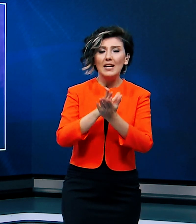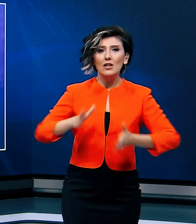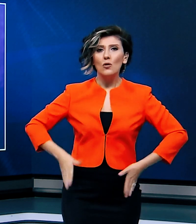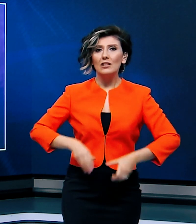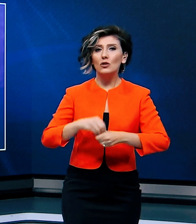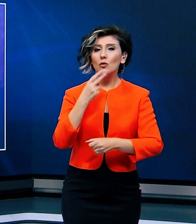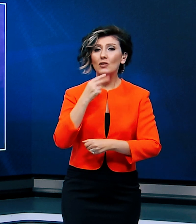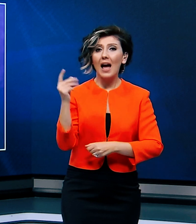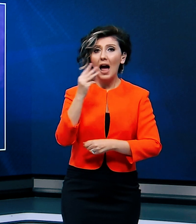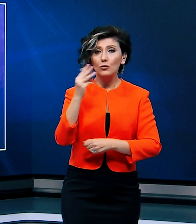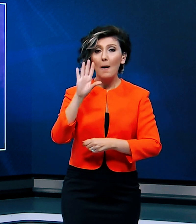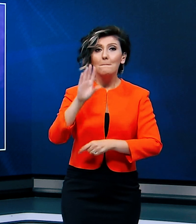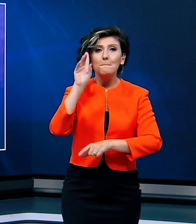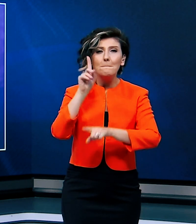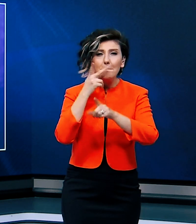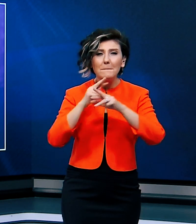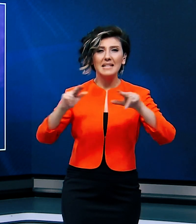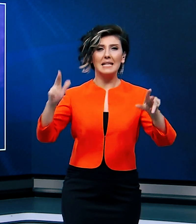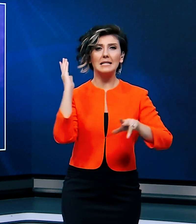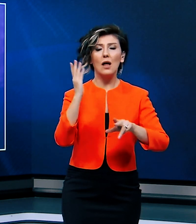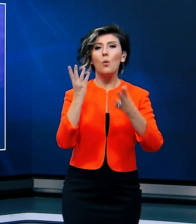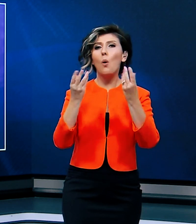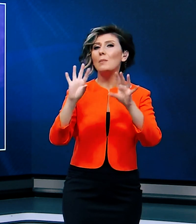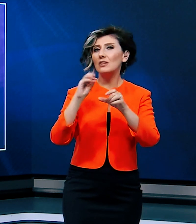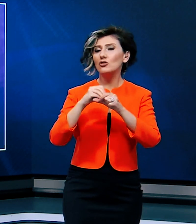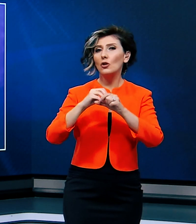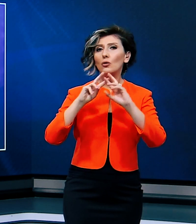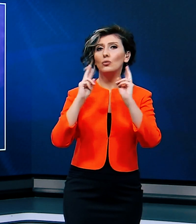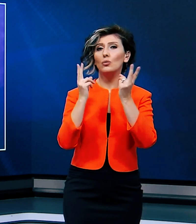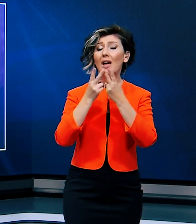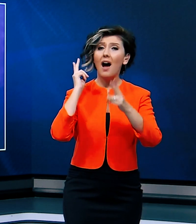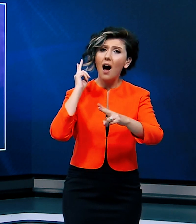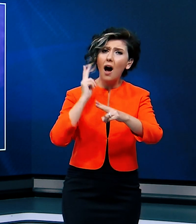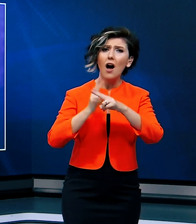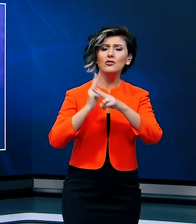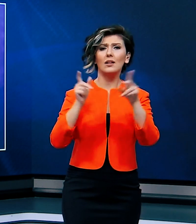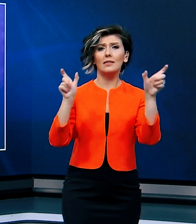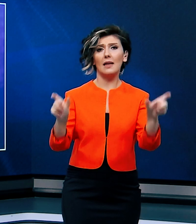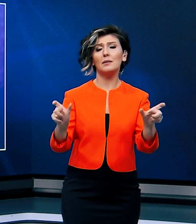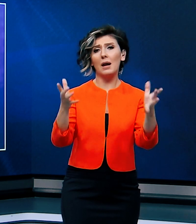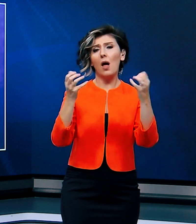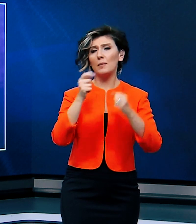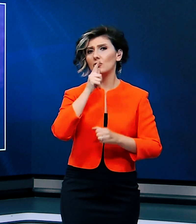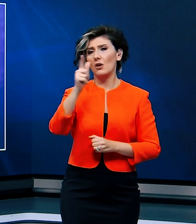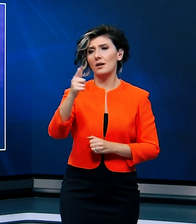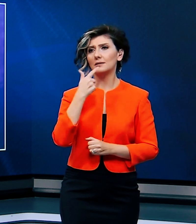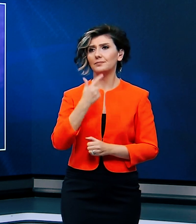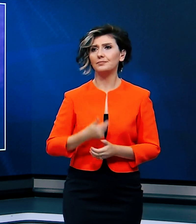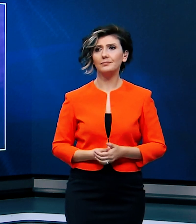Erdoğan, benzer saldırıların yaşanmaması için dünyayı acil tedbir almaya çağırdı.